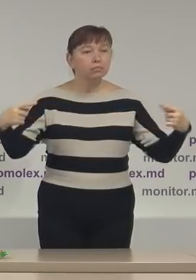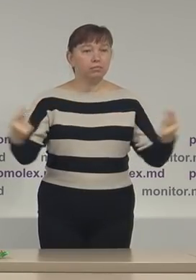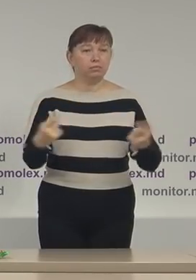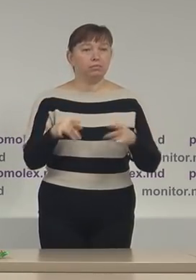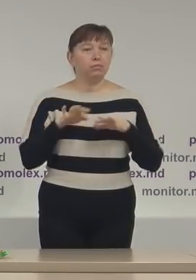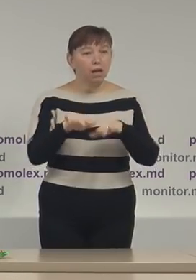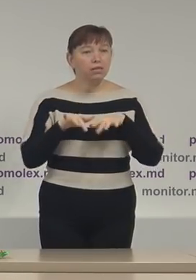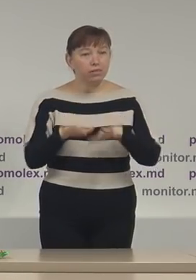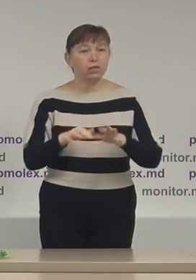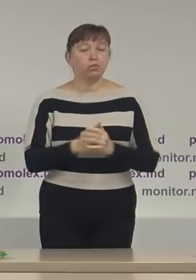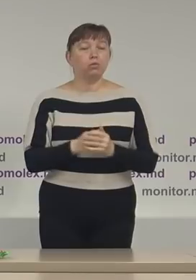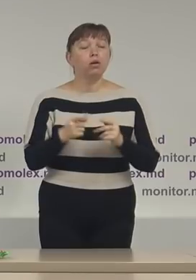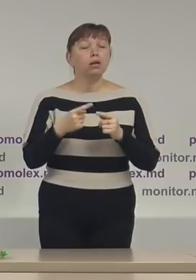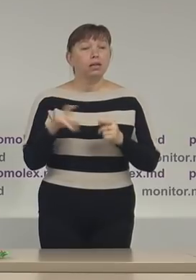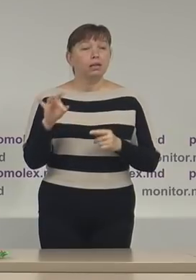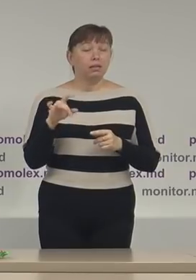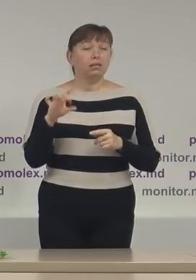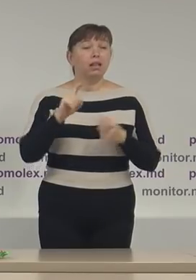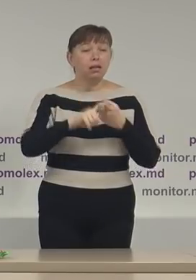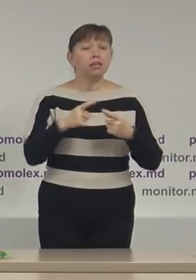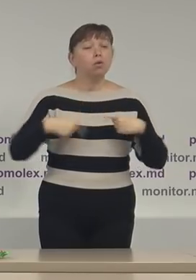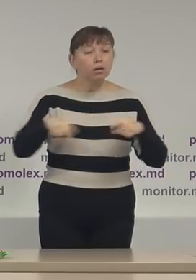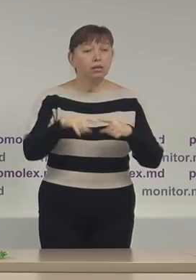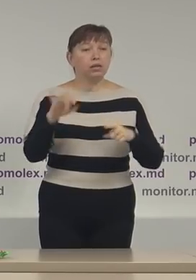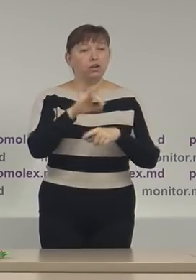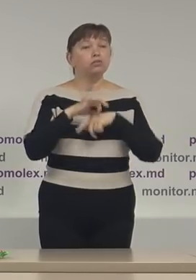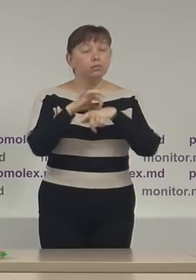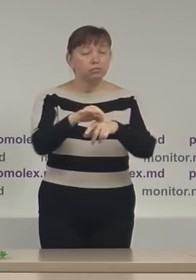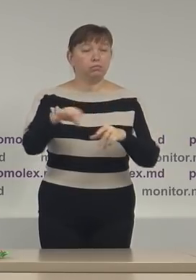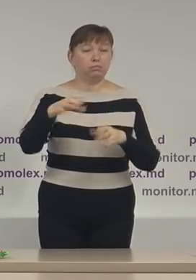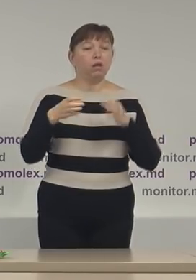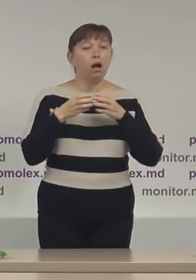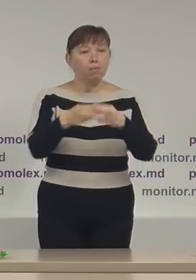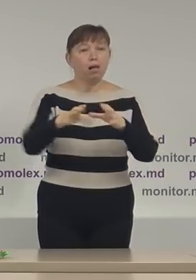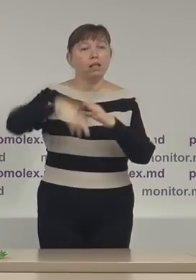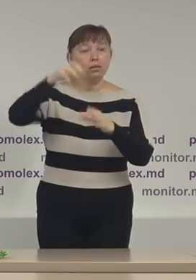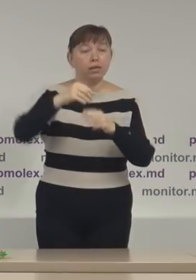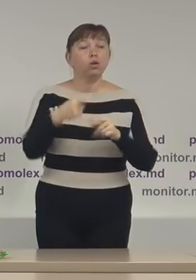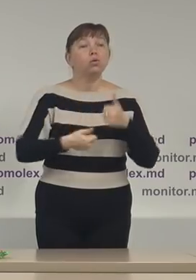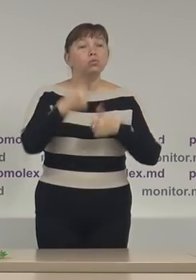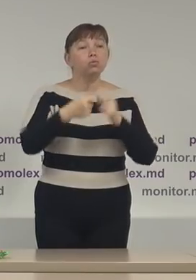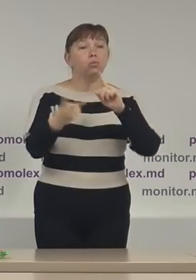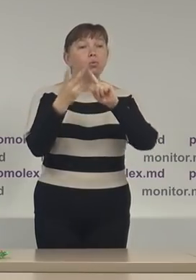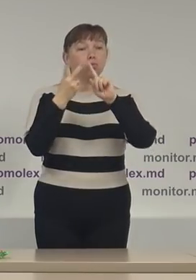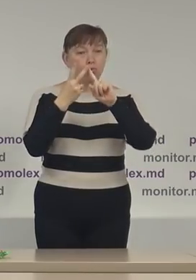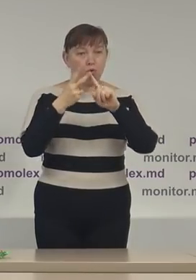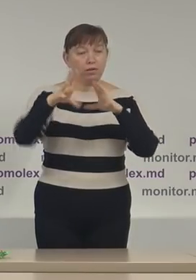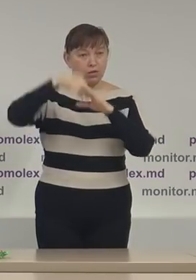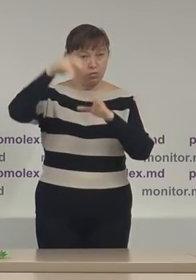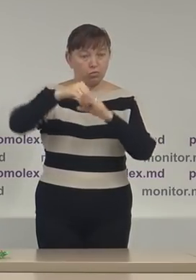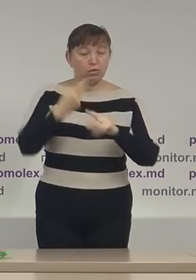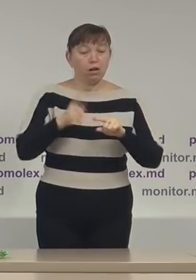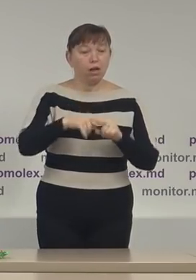de organizare și de campanie electorală pentru turul 2 de scurtin, care